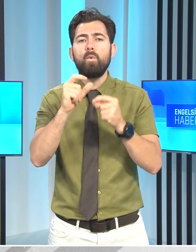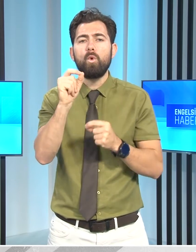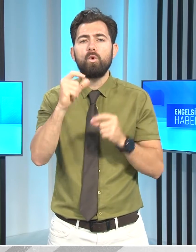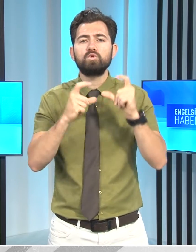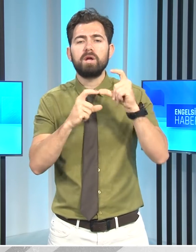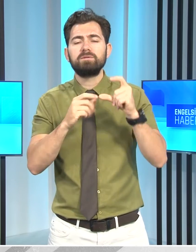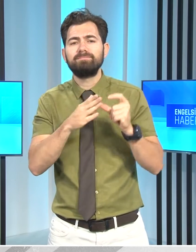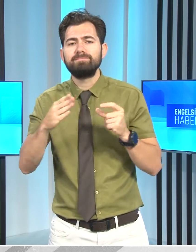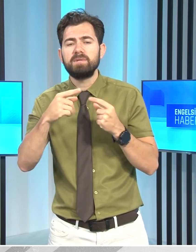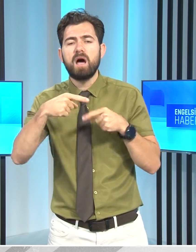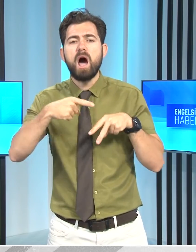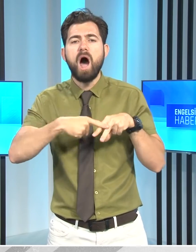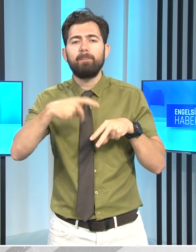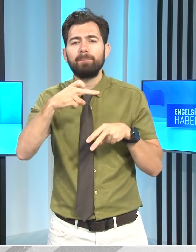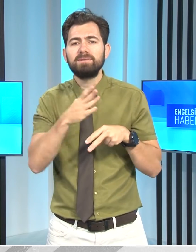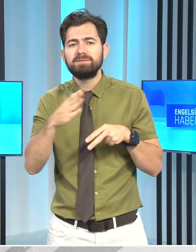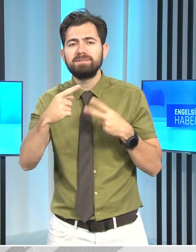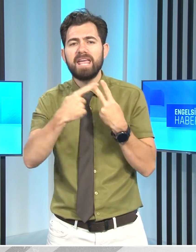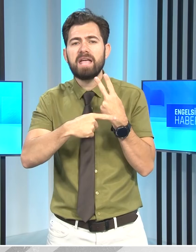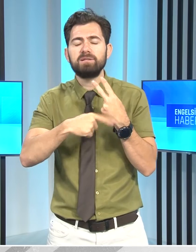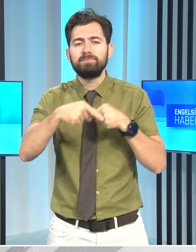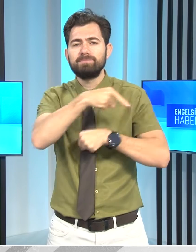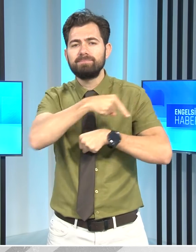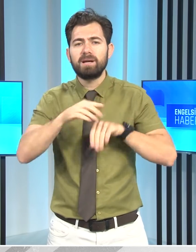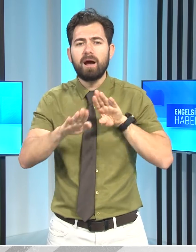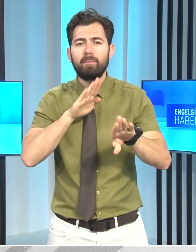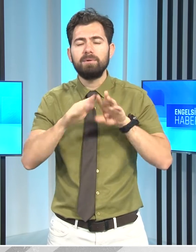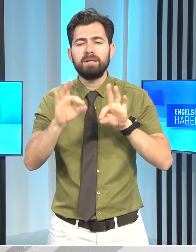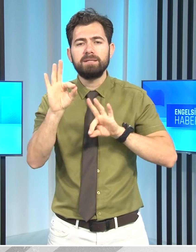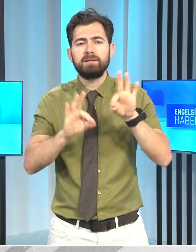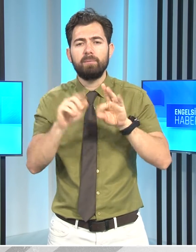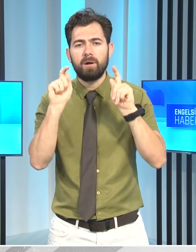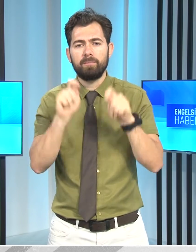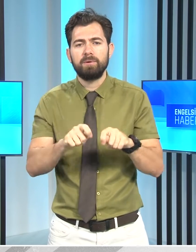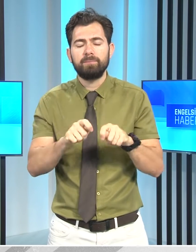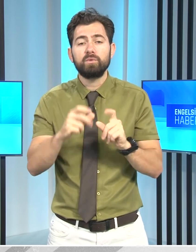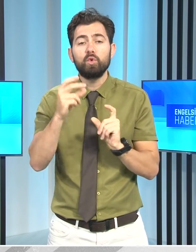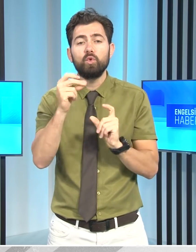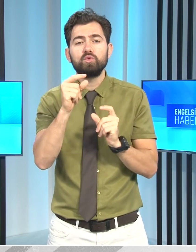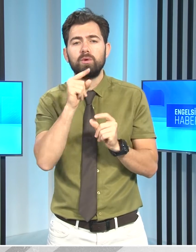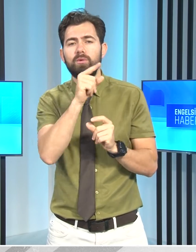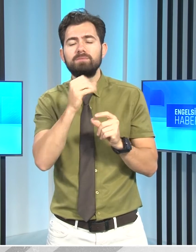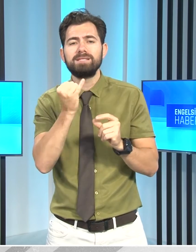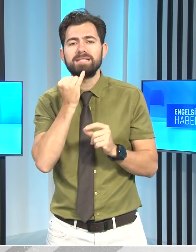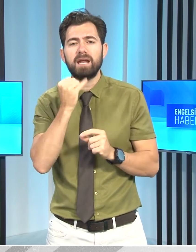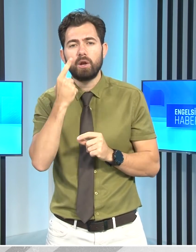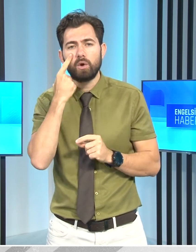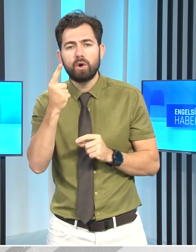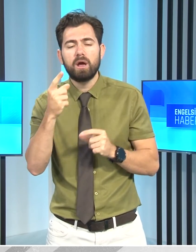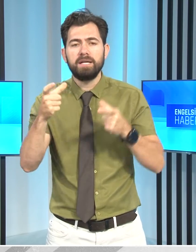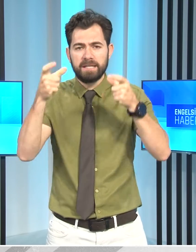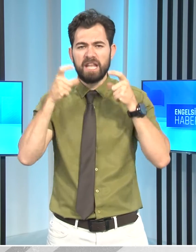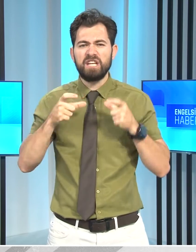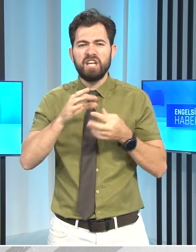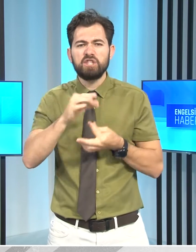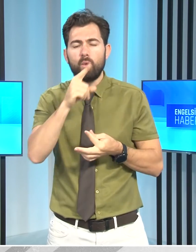Bostancı, Aplıç ve Yeşilırmak sınır kapılarında incelemeler yaptı. Üstel ziyaretlerinde yetkili